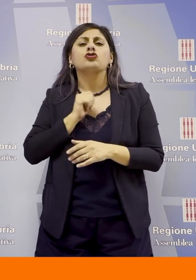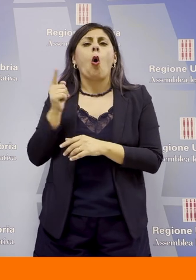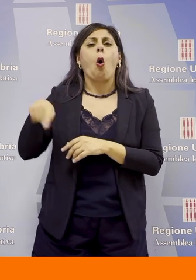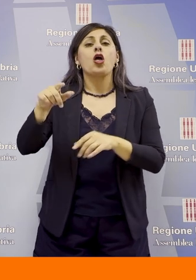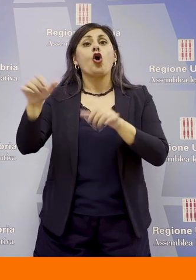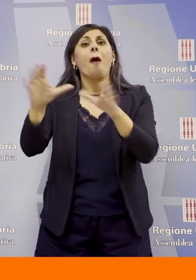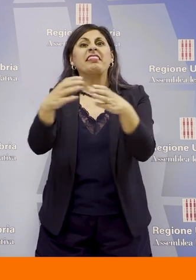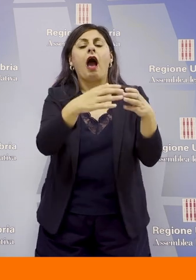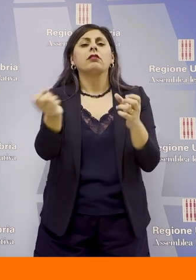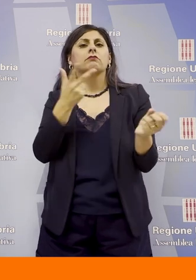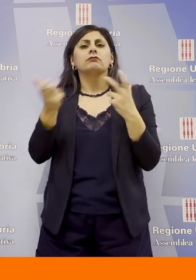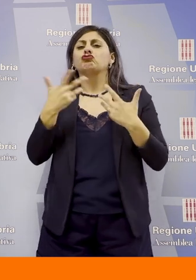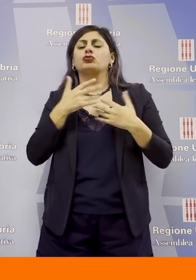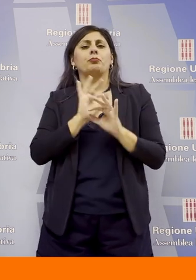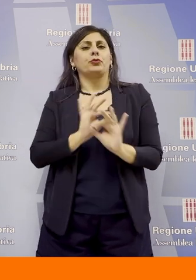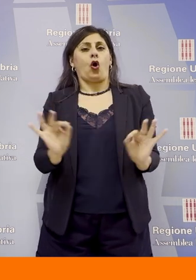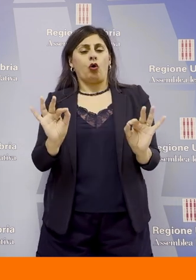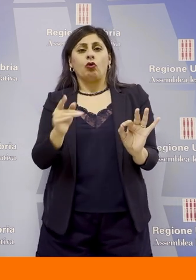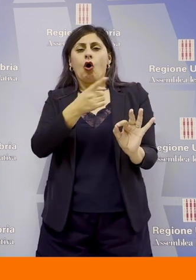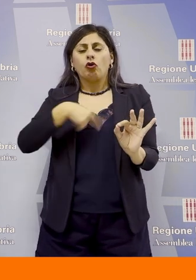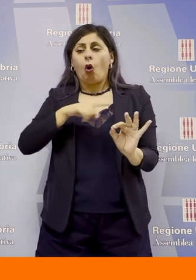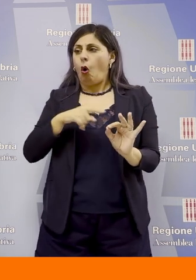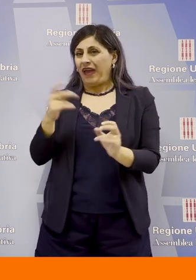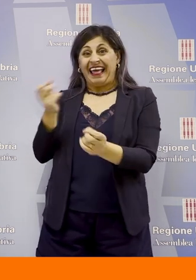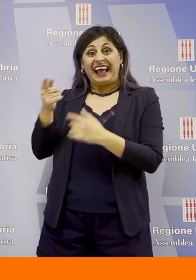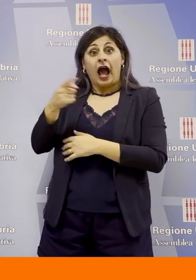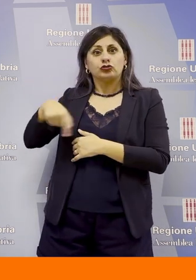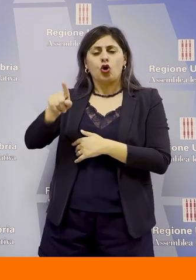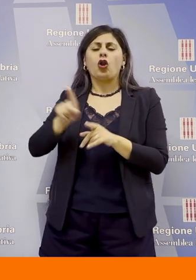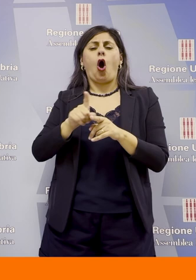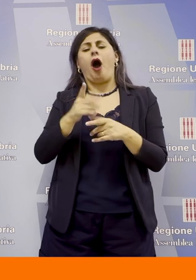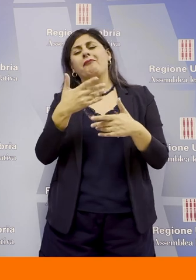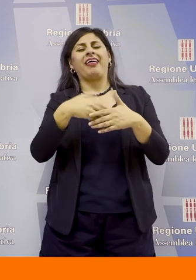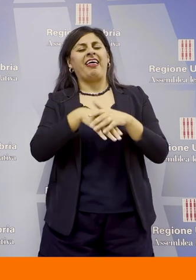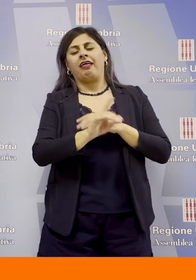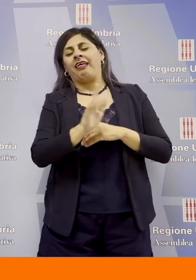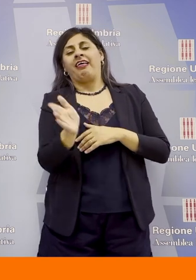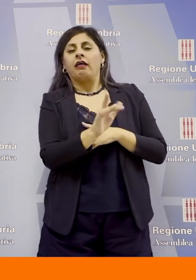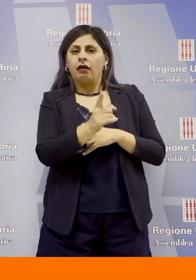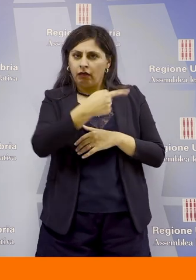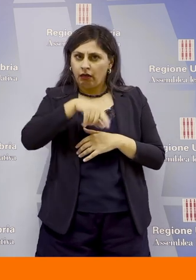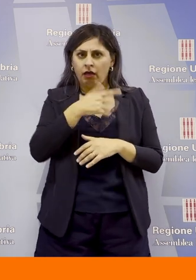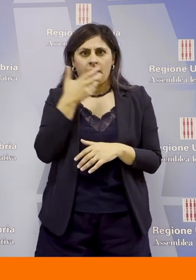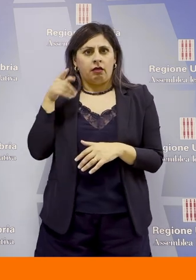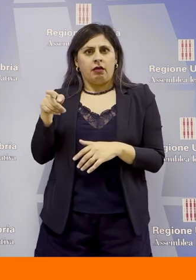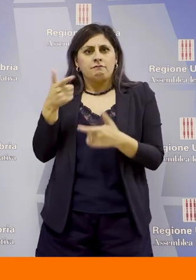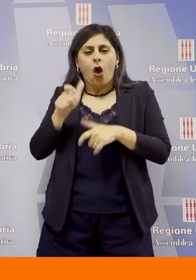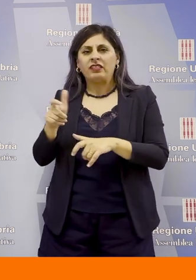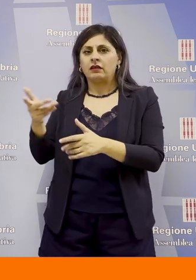sottovalutiamo le loro indicazioni, ma le dediamo a qualcosa di molto importante, perché orientiamo poi, attraverso